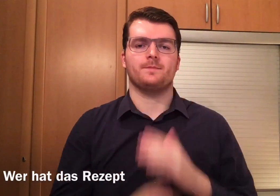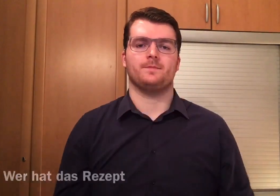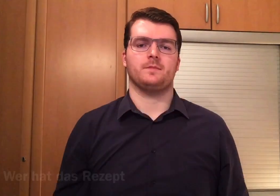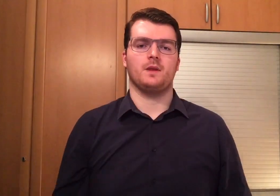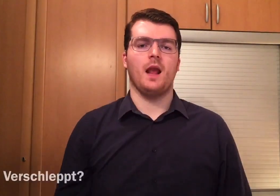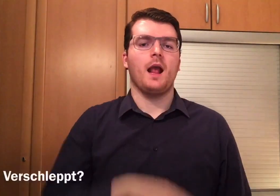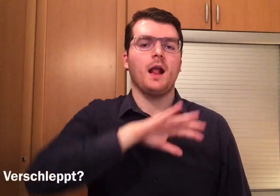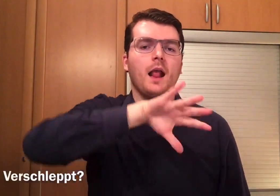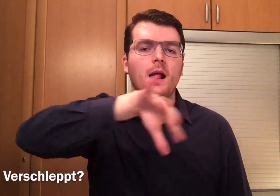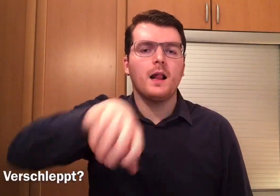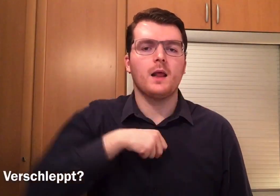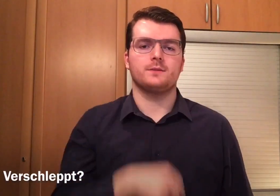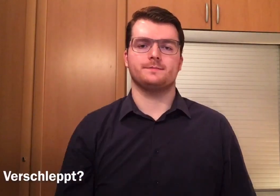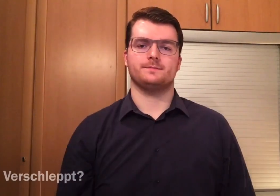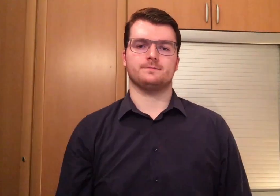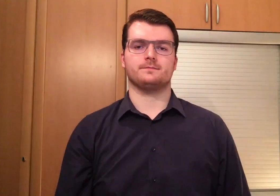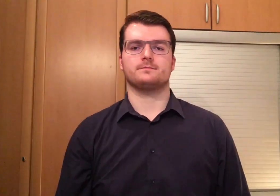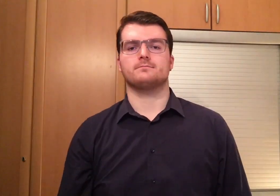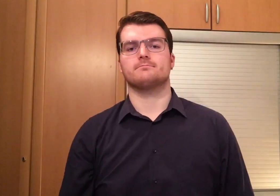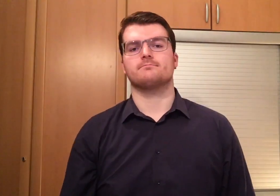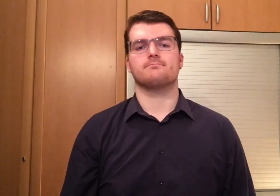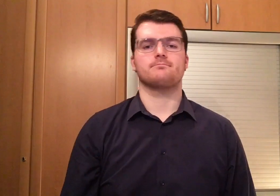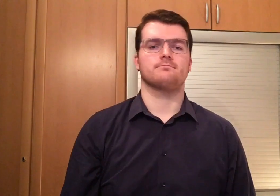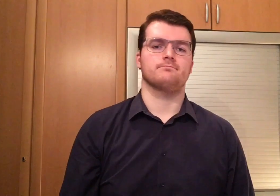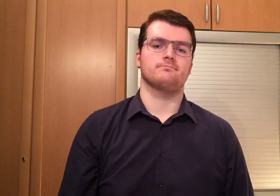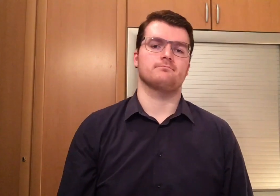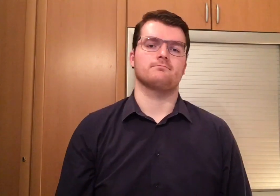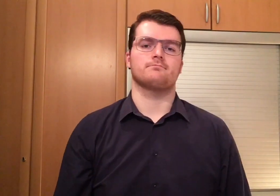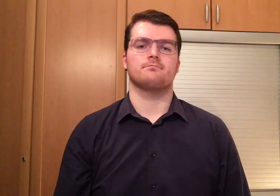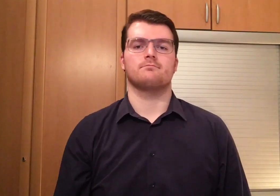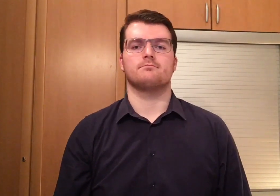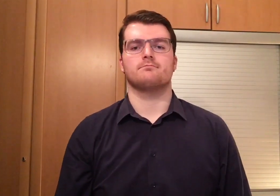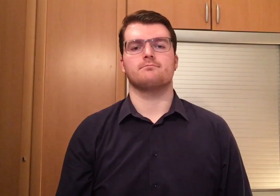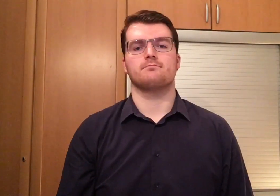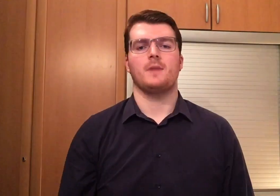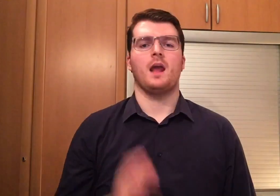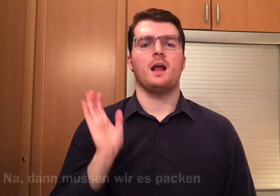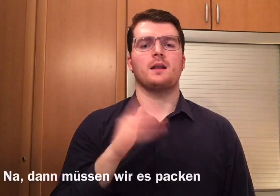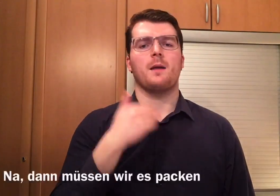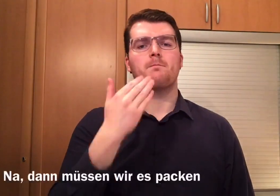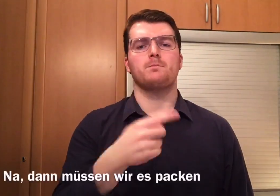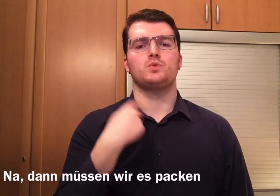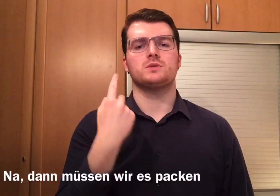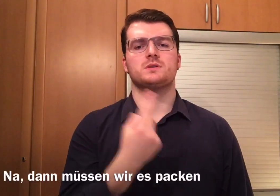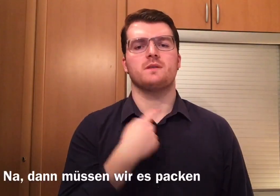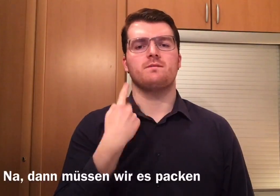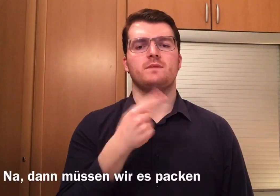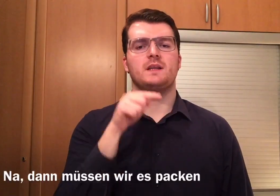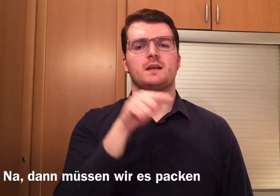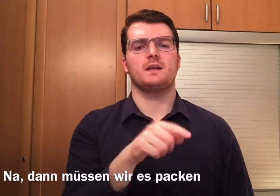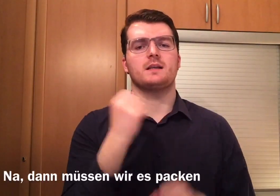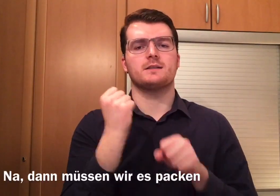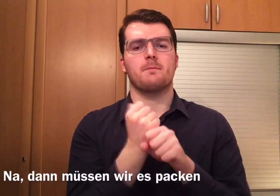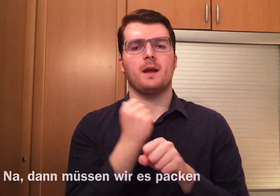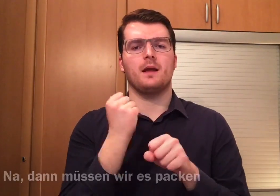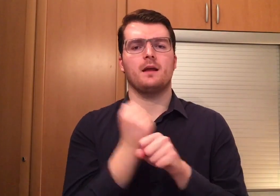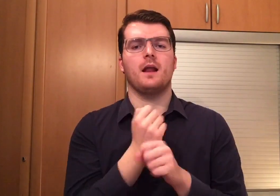verschleppt? Ich nicht, du vielleicht? Nee, ich auch nicht Na, dann müssen wir es packen